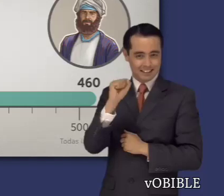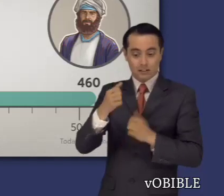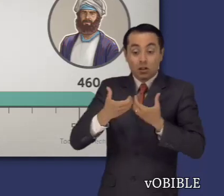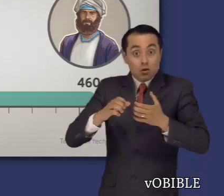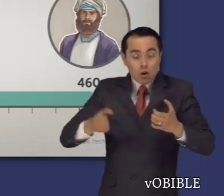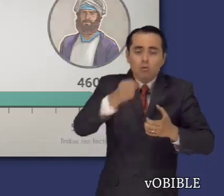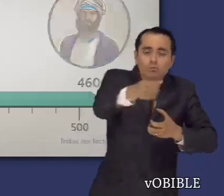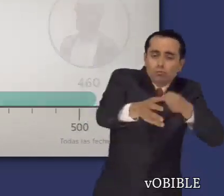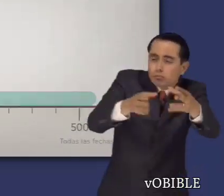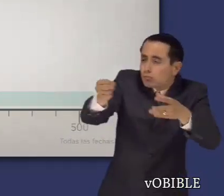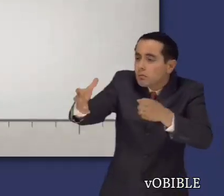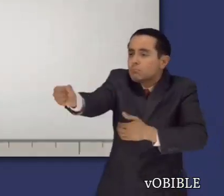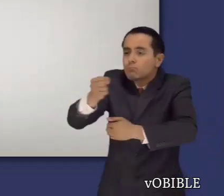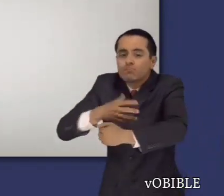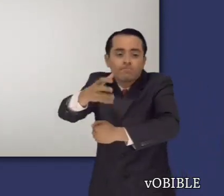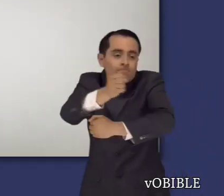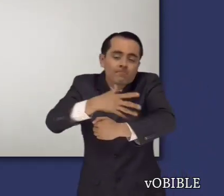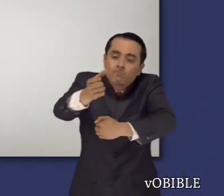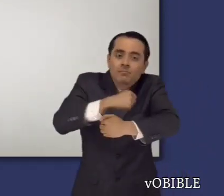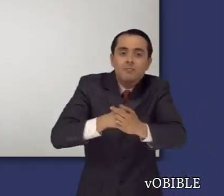Posiblemente fue el copista Esdras quien lo hizo.